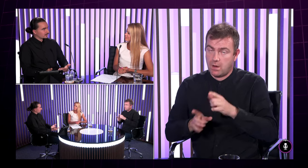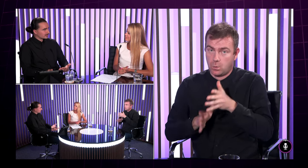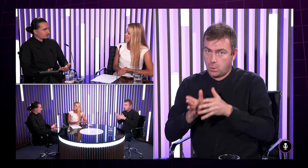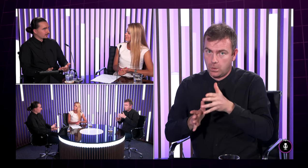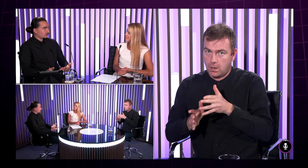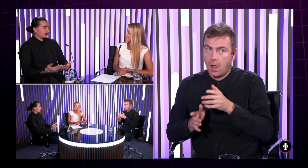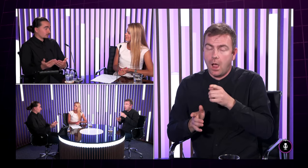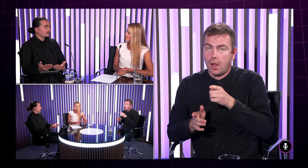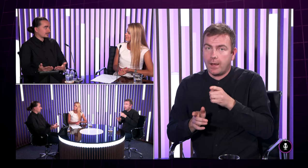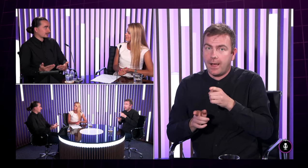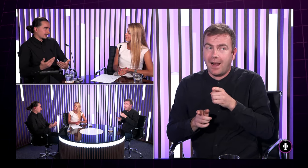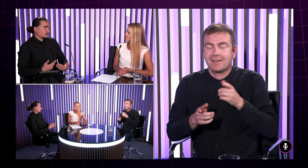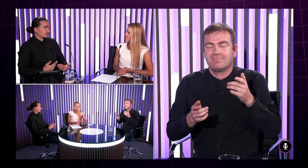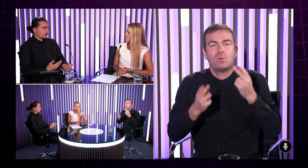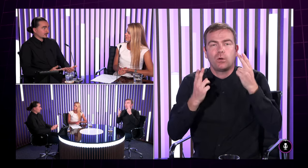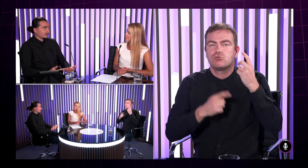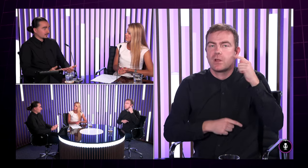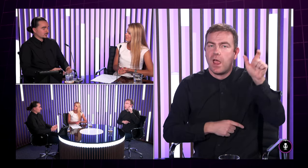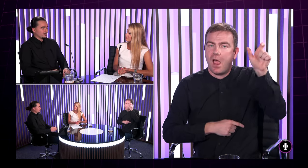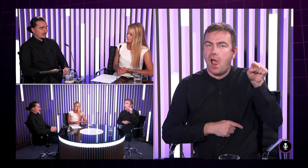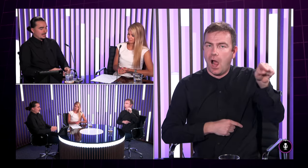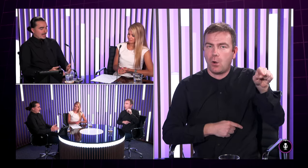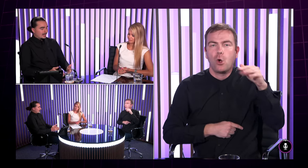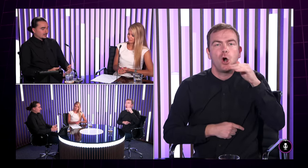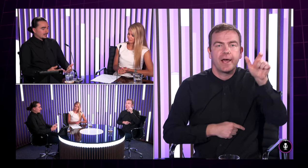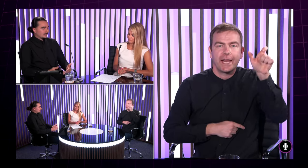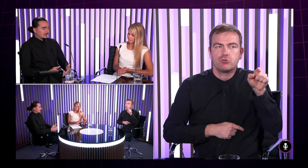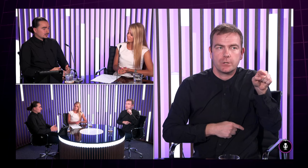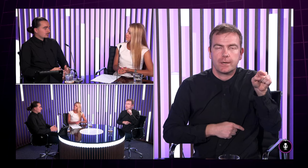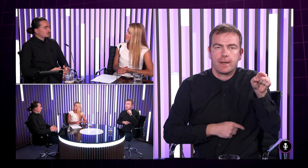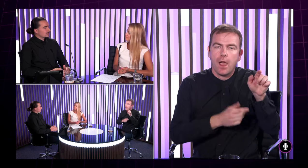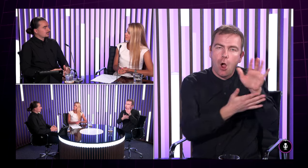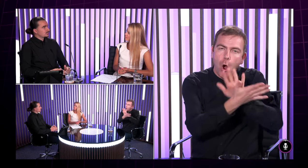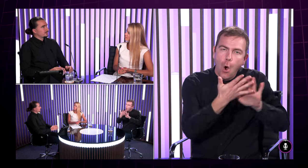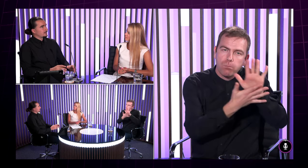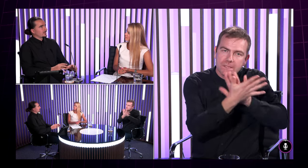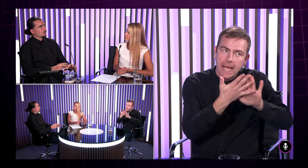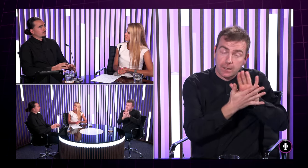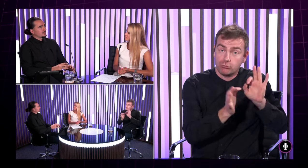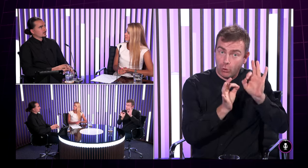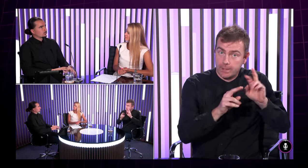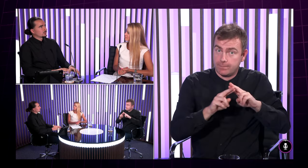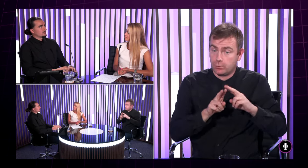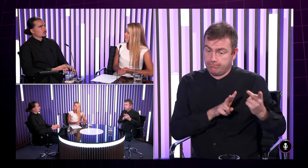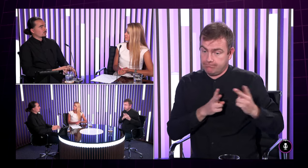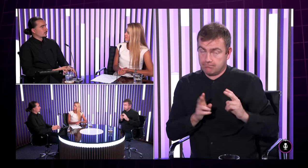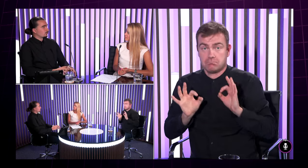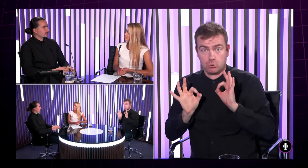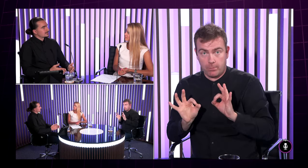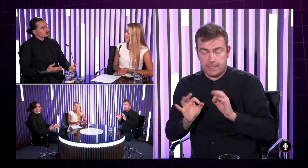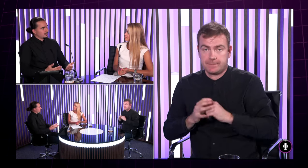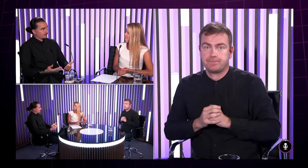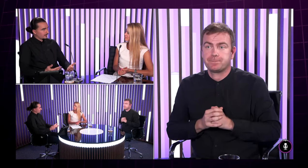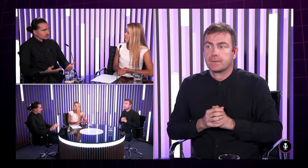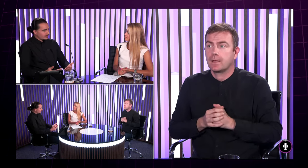ten človek vie o čom vlastne hovorí lebo keď on nevie tak ja to ťažko len teda pretlmočím a čo sa týka tej rýchlosť ono to záleží veľmi aj od povedzme toho čo ten človek